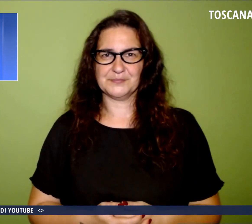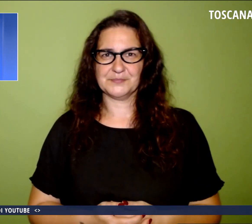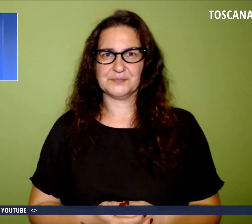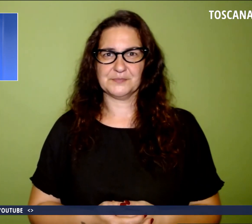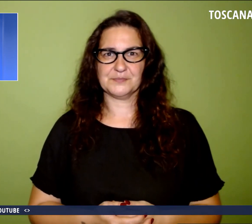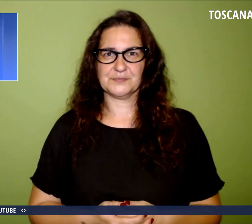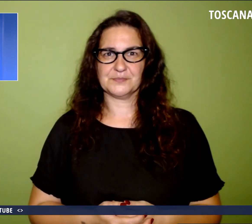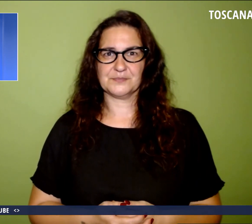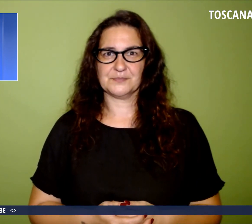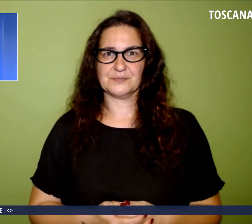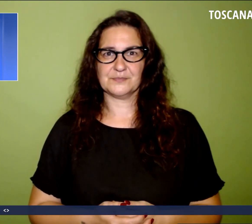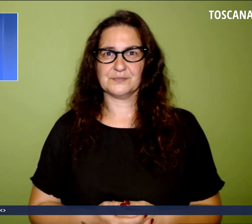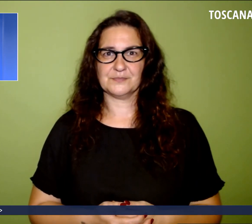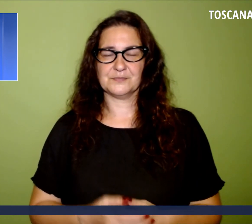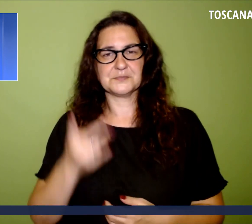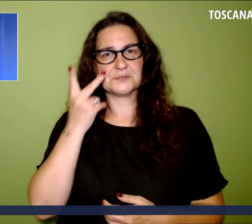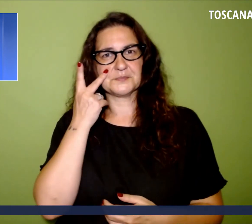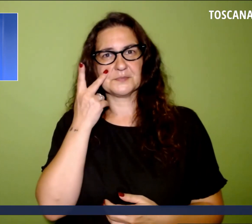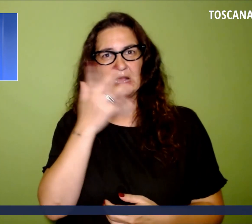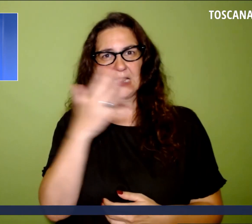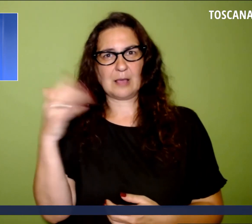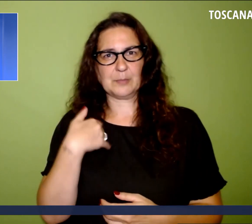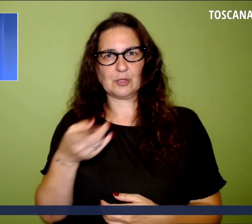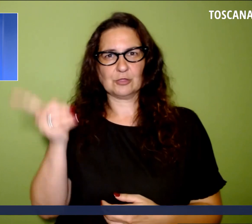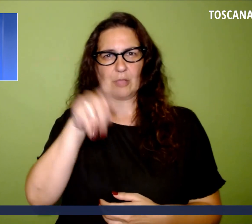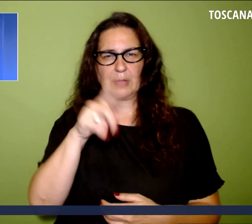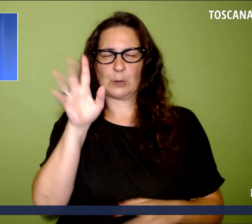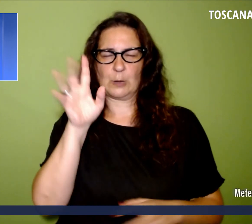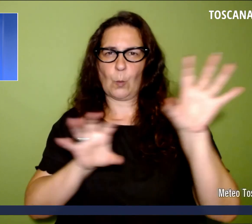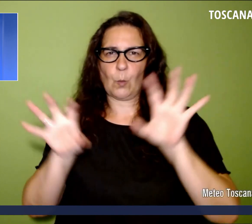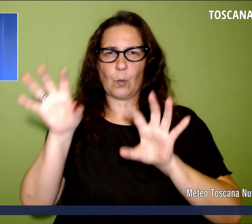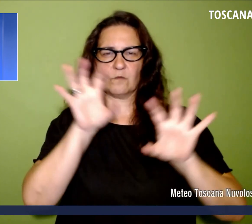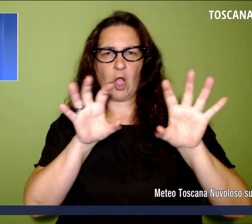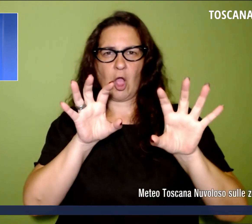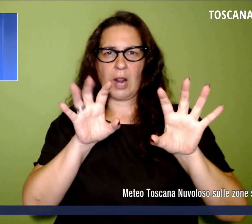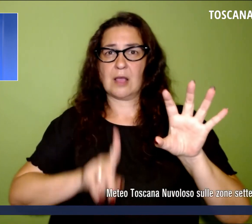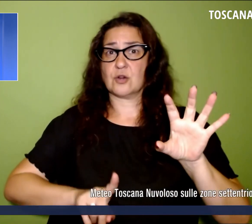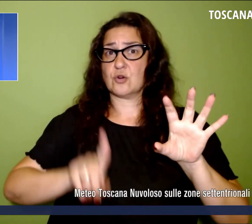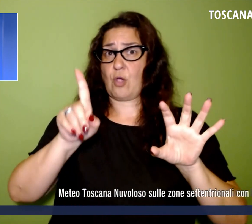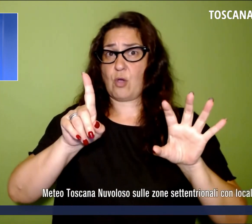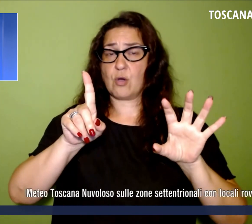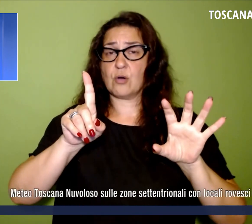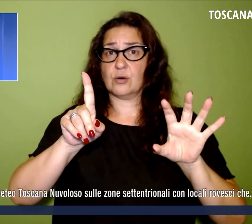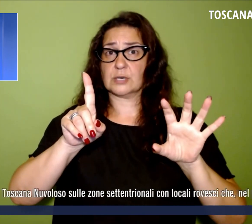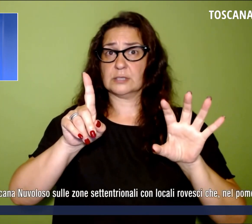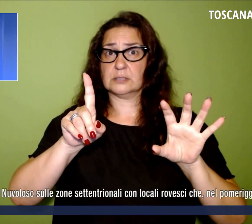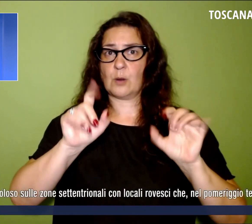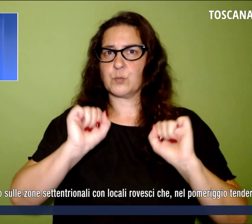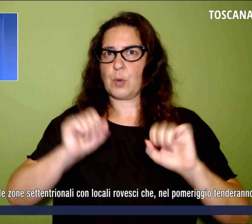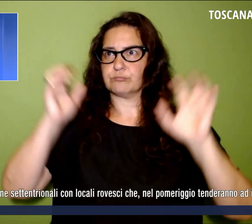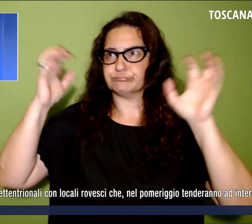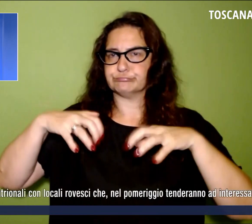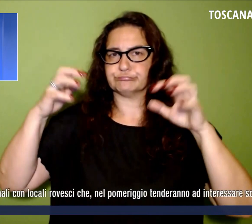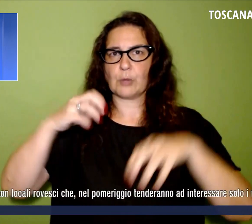Ora vediamo come sarà il tempo domani, sarà nuvoloso soprattutto nelle zone settentrionali e con possibili rovesci nel pomeriggio.